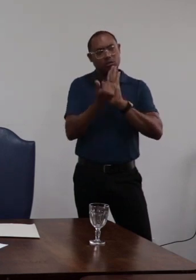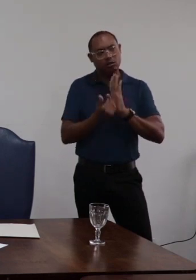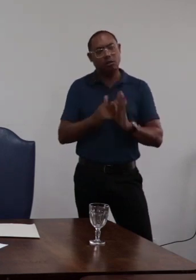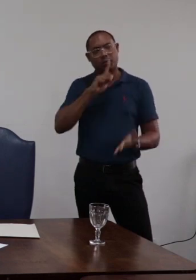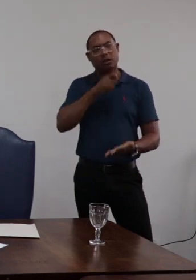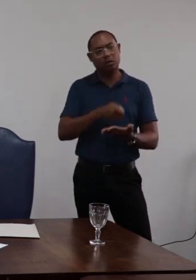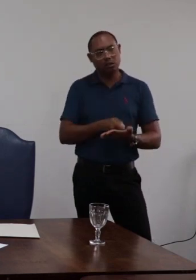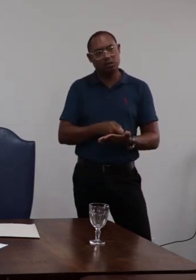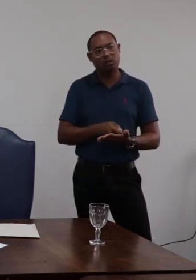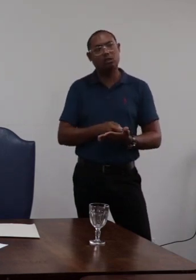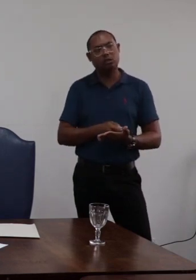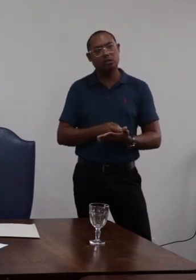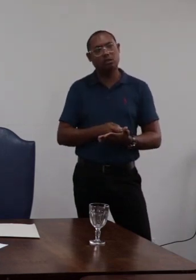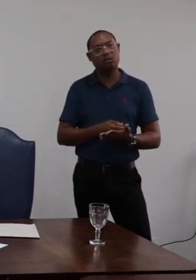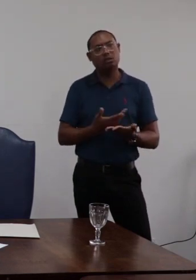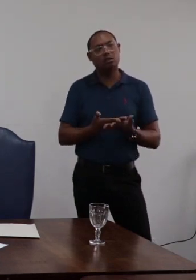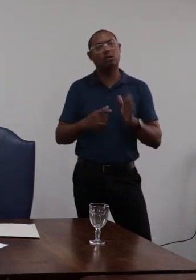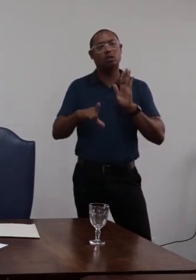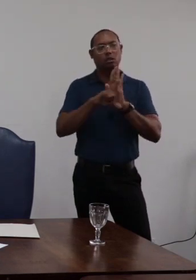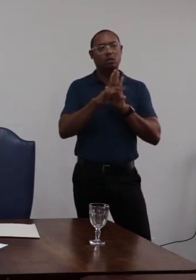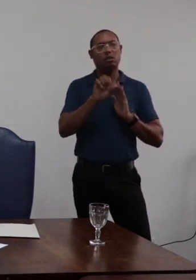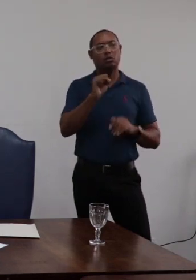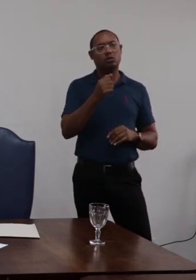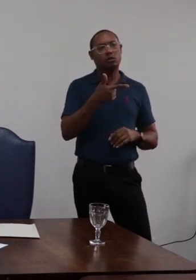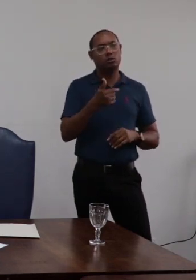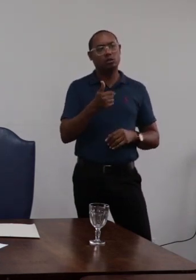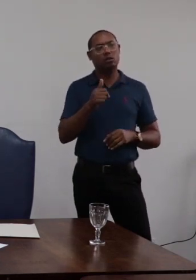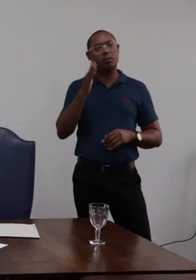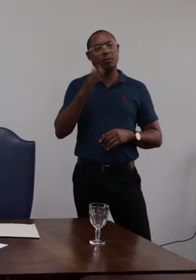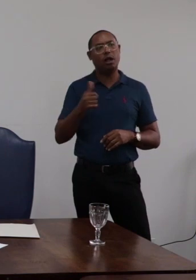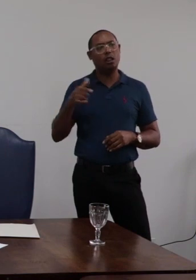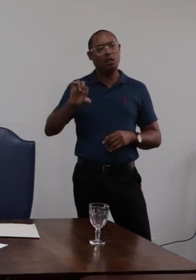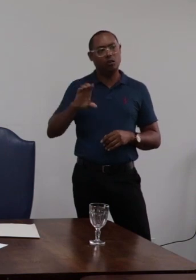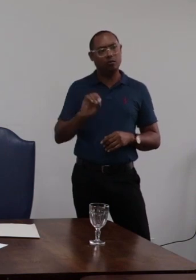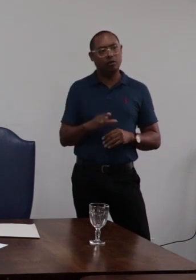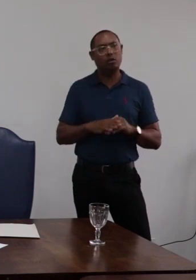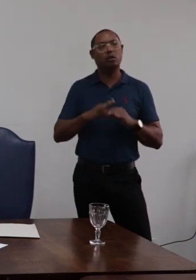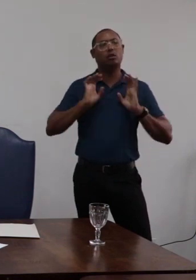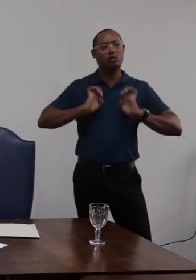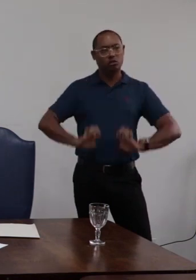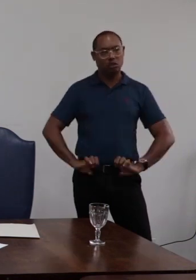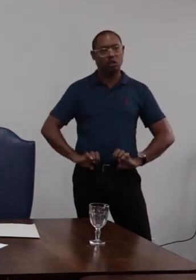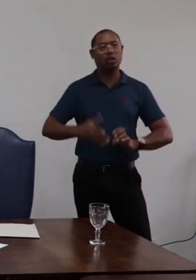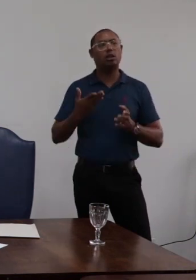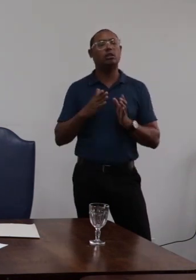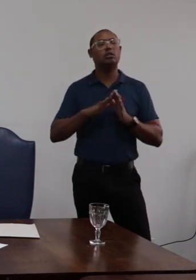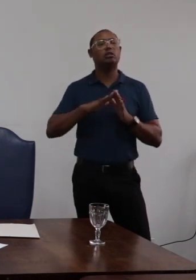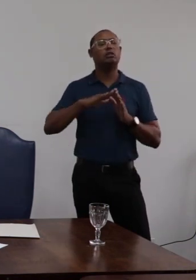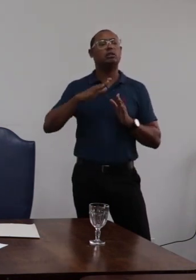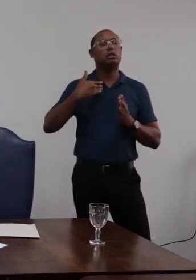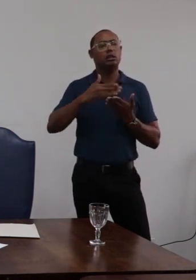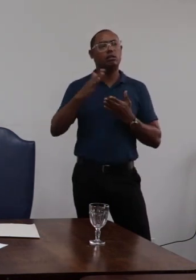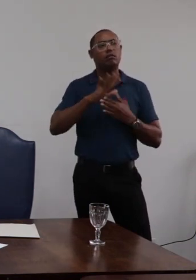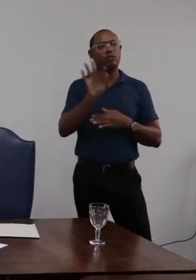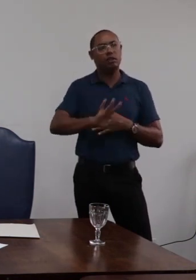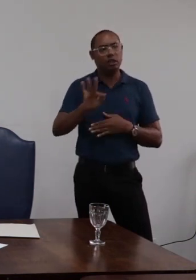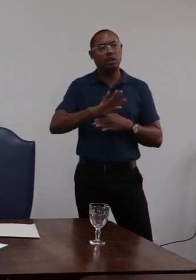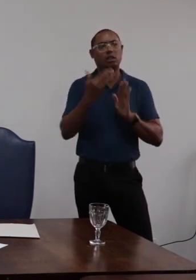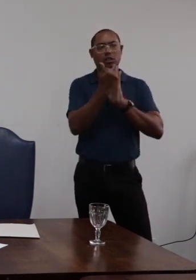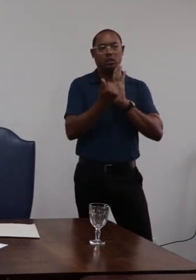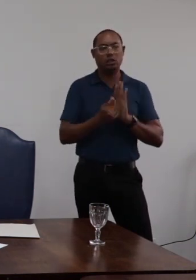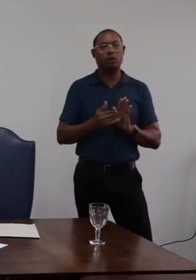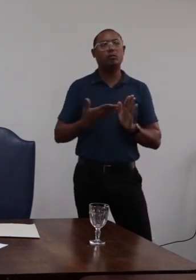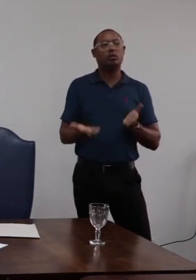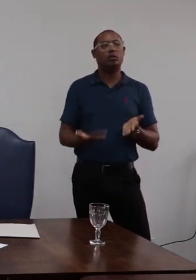a decisão citando as leis 812 barro 90 o colho de ética dos servidores públicos federais normas de conduta dos servidores